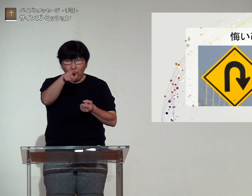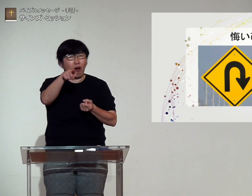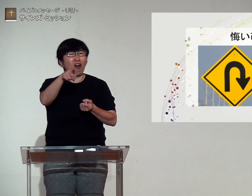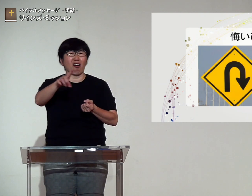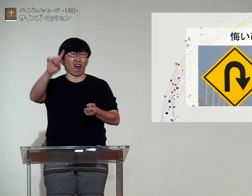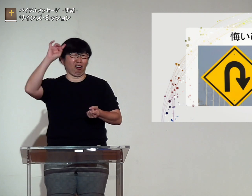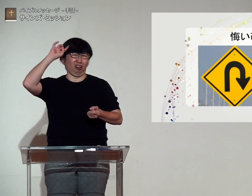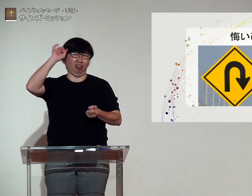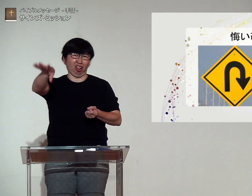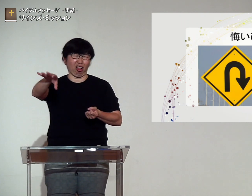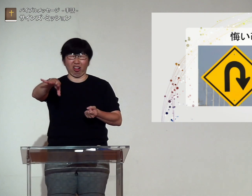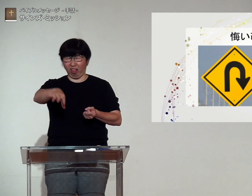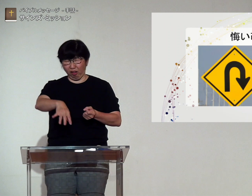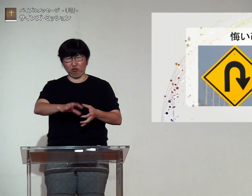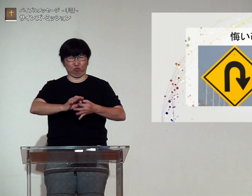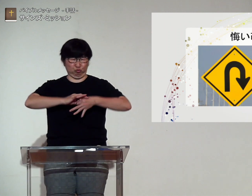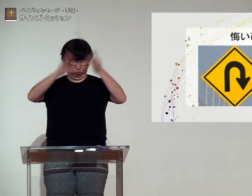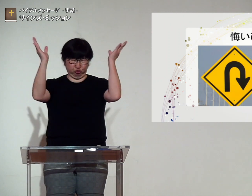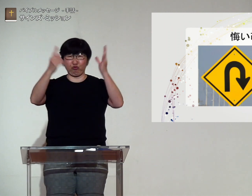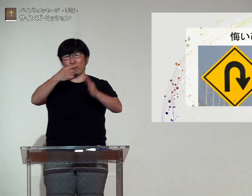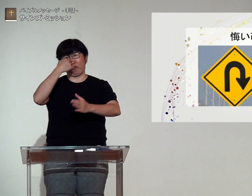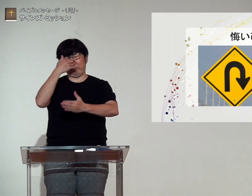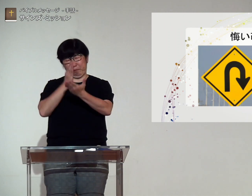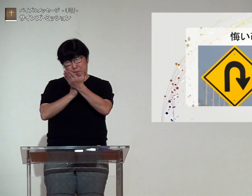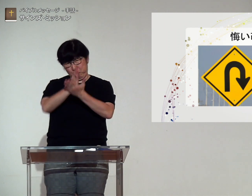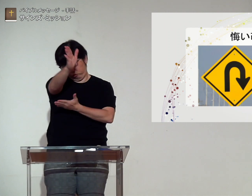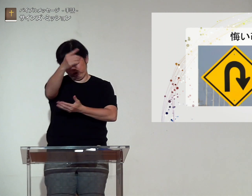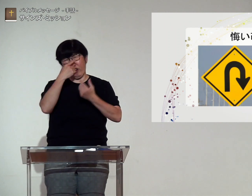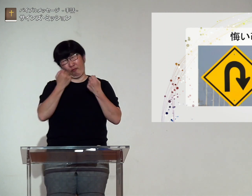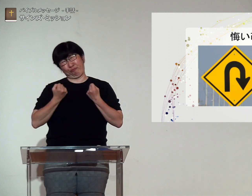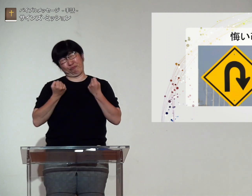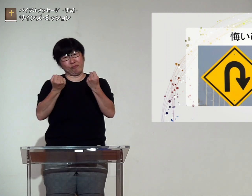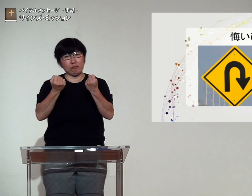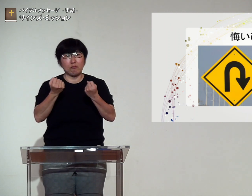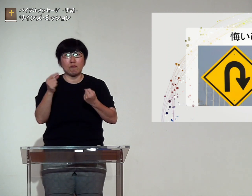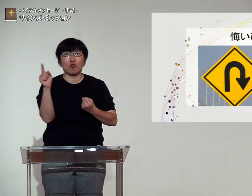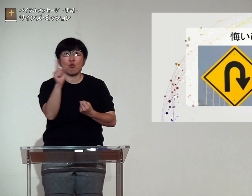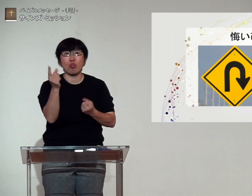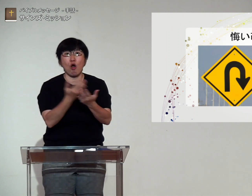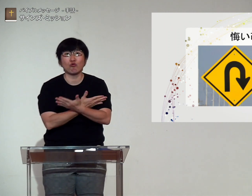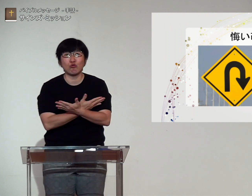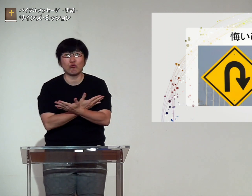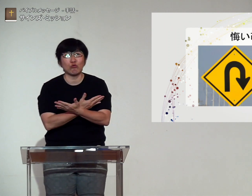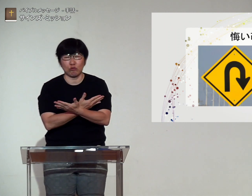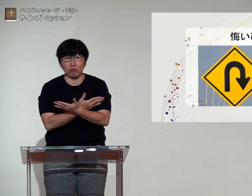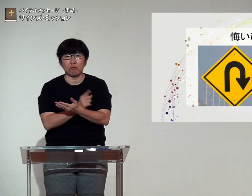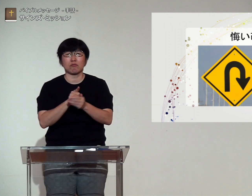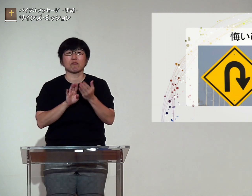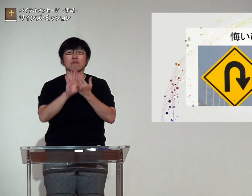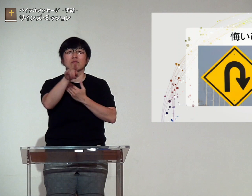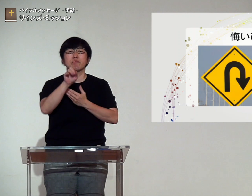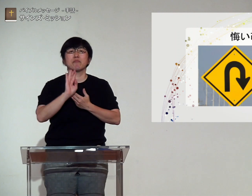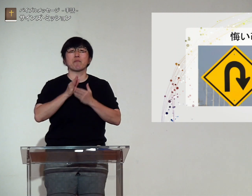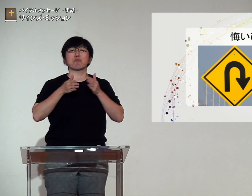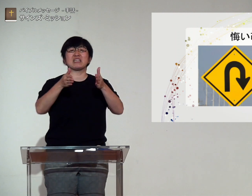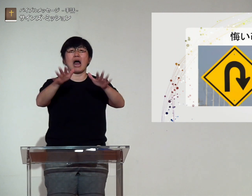あれ?何だろう?関係ないや自分はまっすぐに進むとどうなるでしょう?